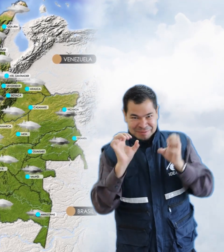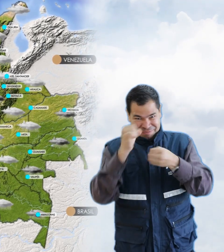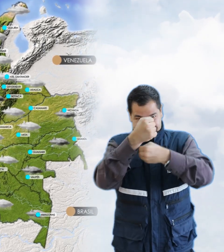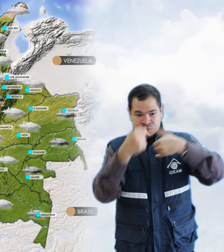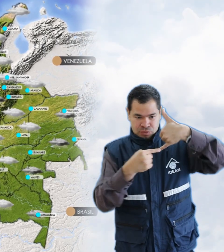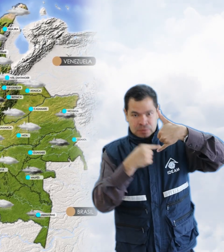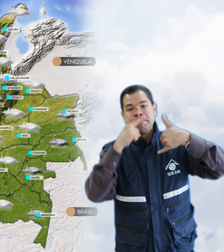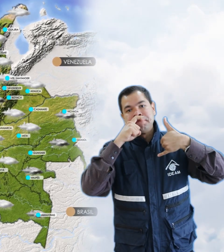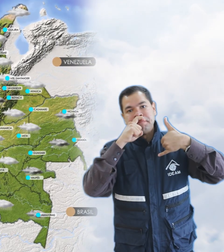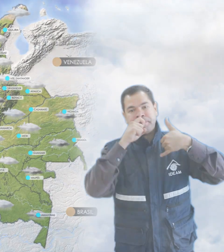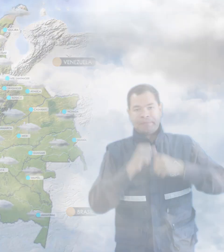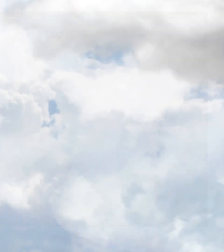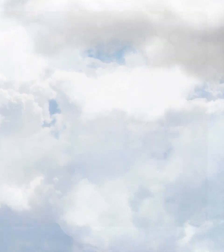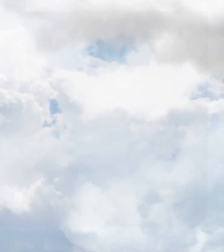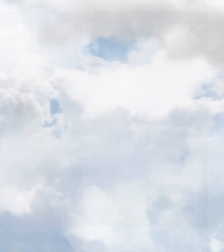Amazonas.